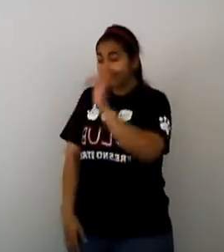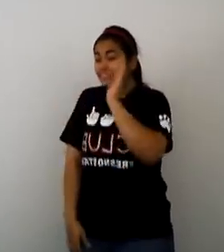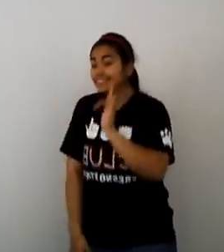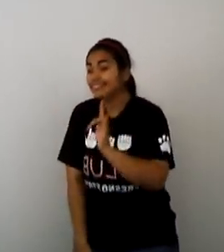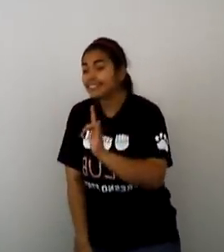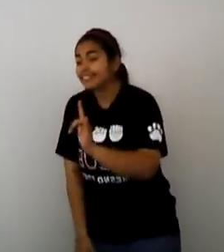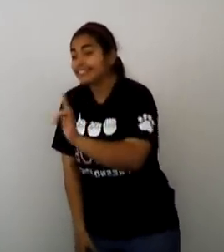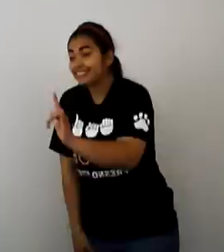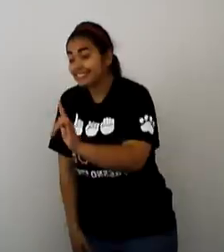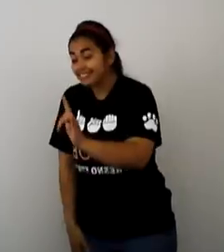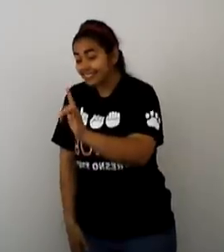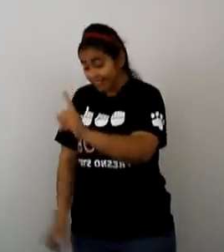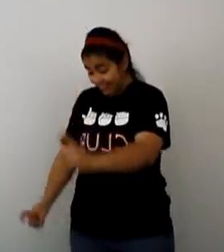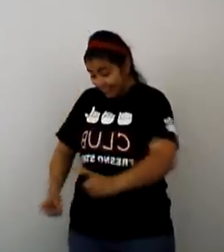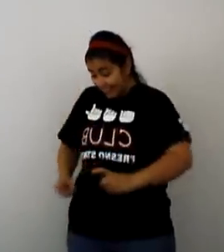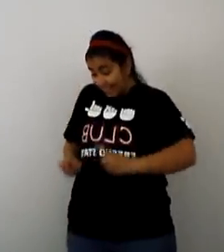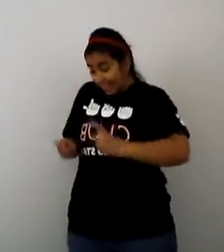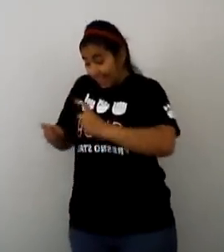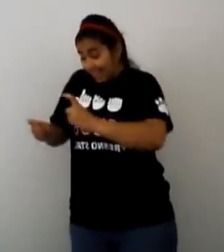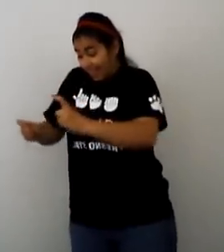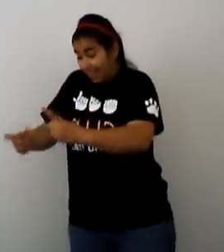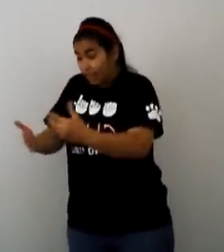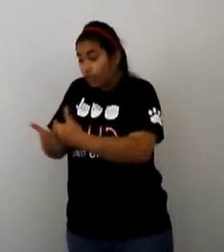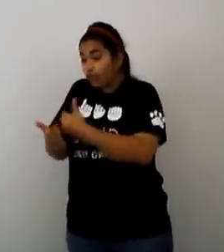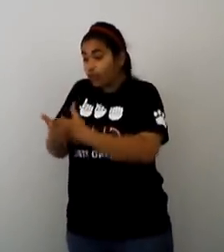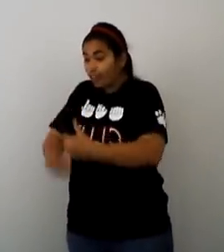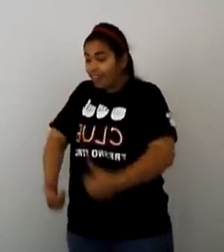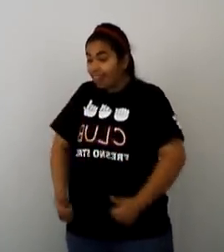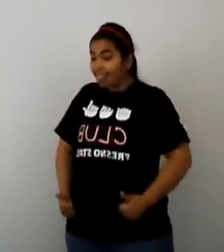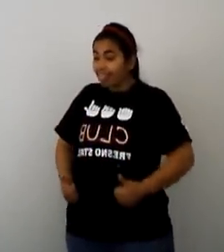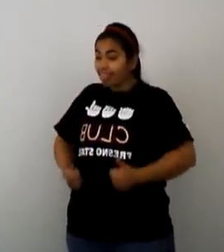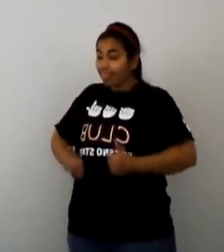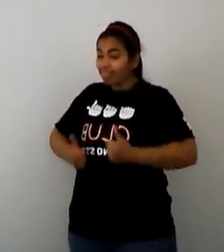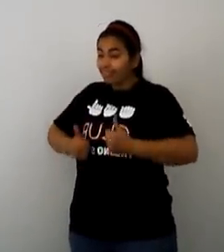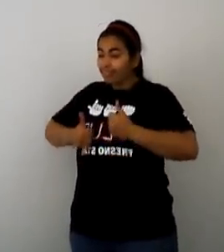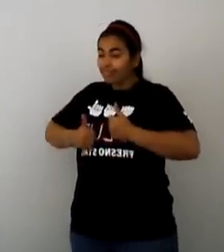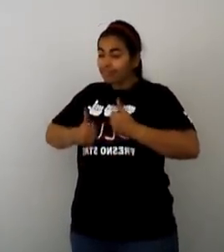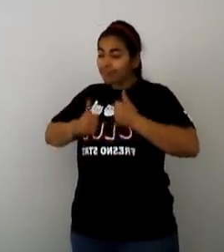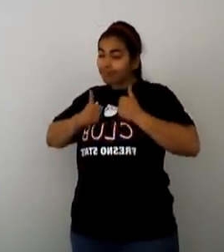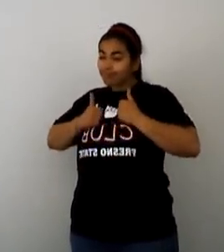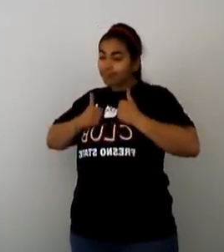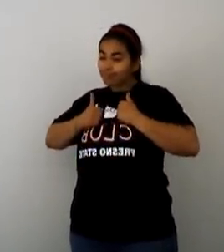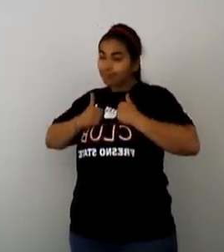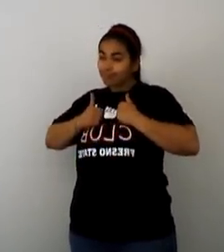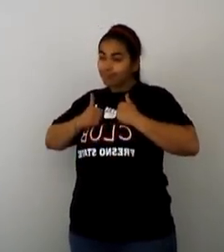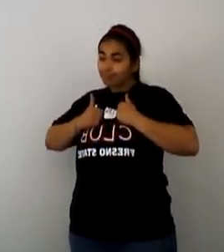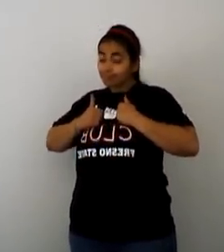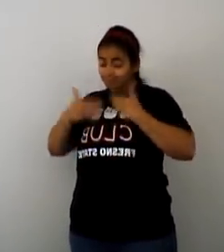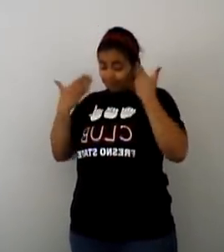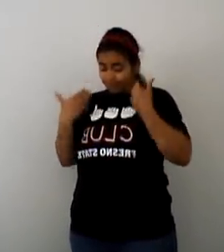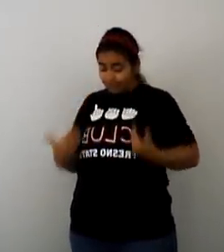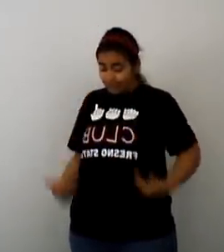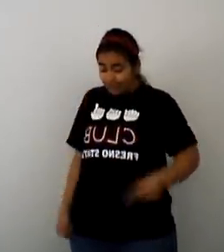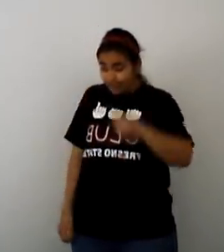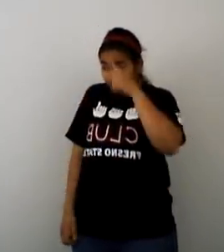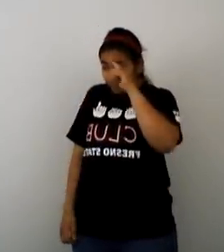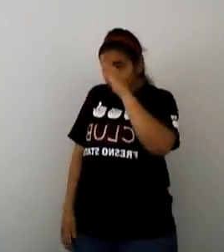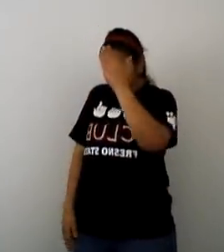Regalarte un nuevo día Estoy aquí Para darte una